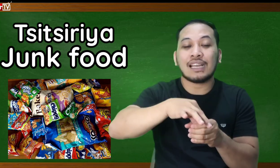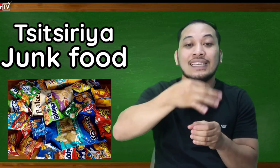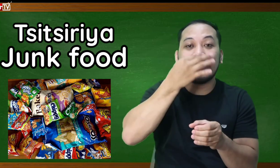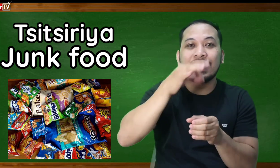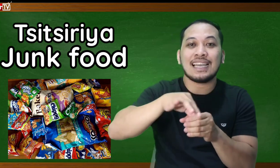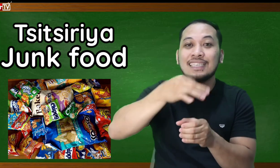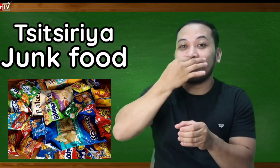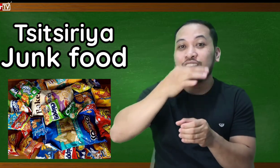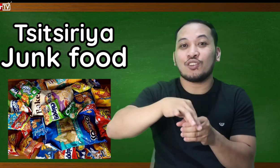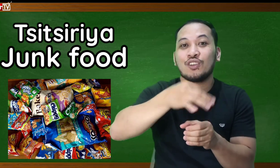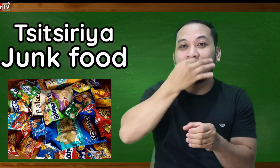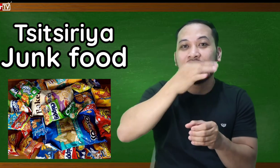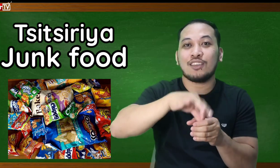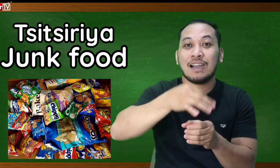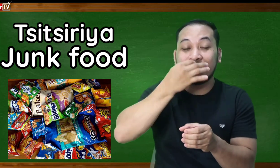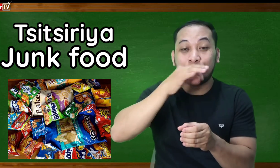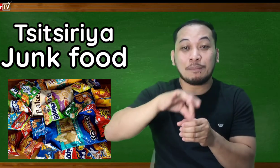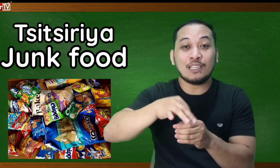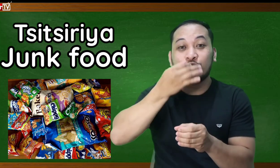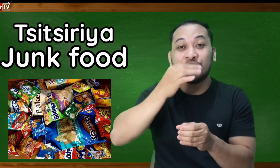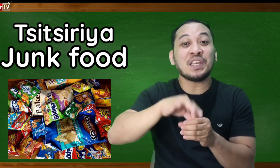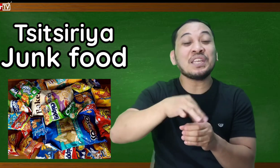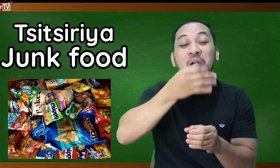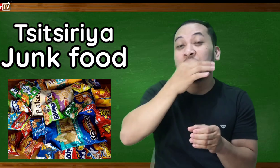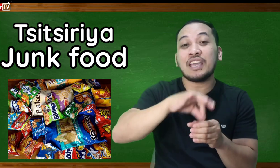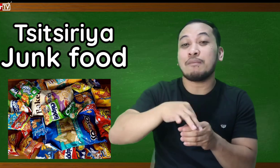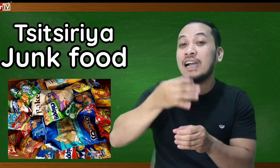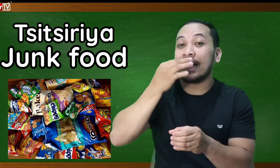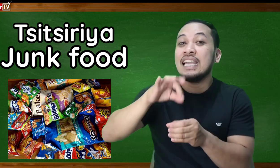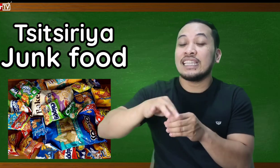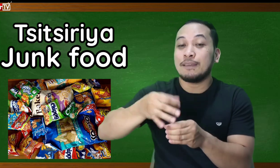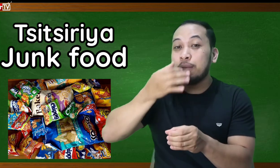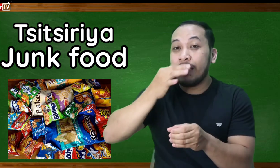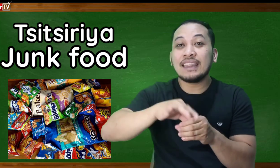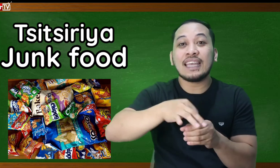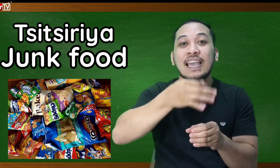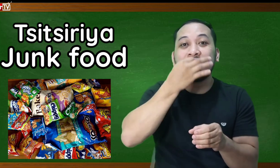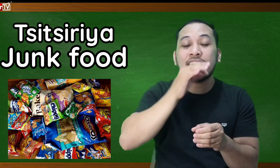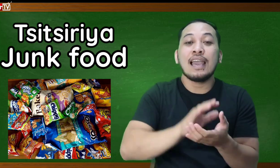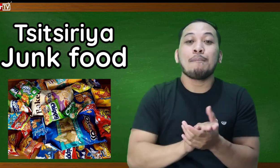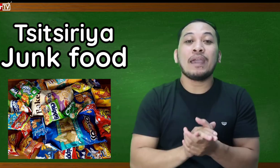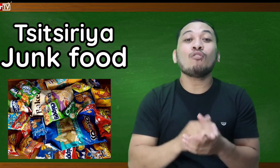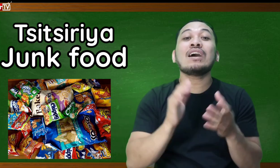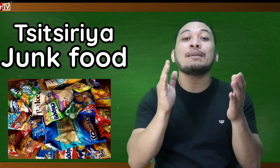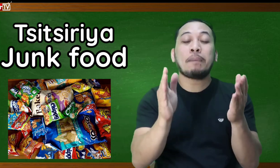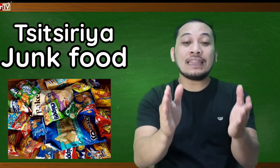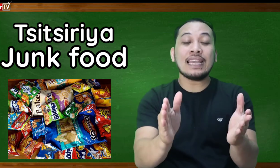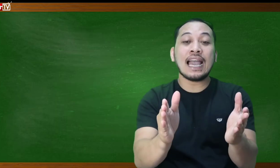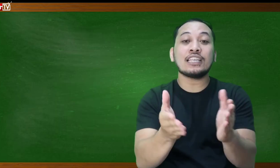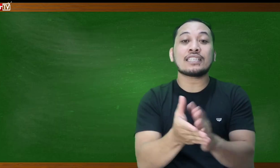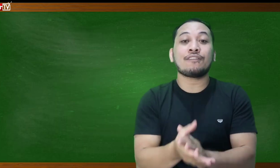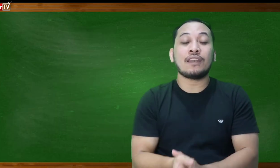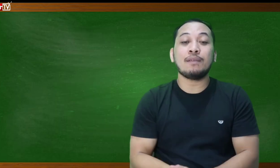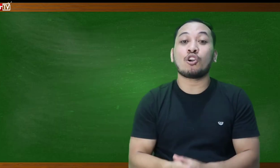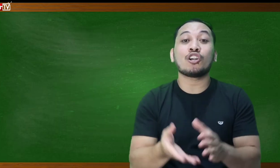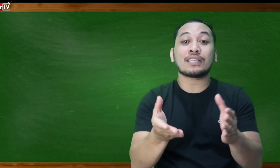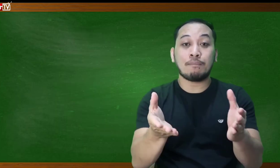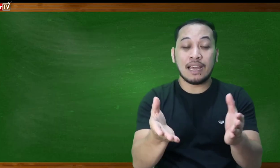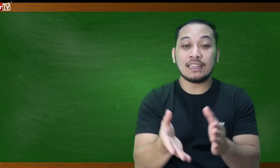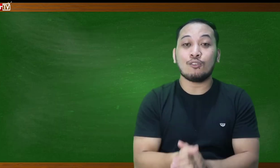ayan ganito yun yung mga tigbibis yung chichiria o kaya mga tigbibente pero nga depende nga yan sa flavor or sa brand na